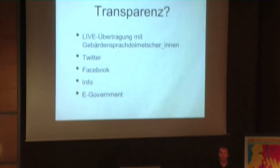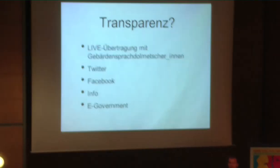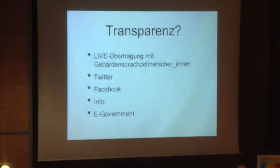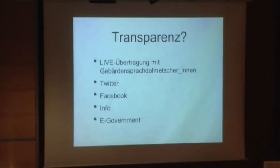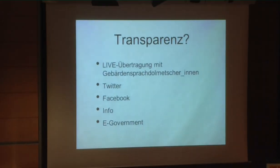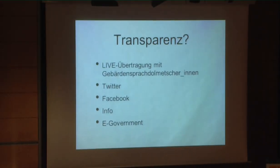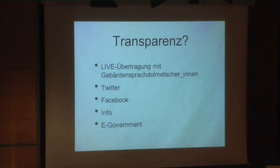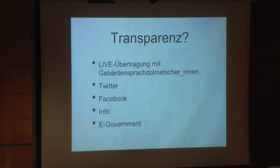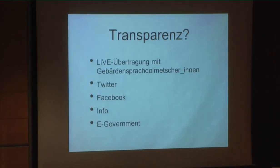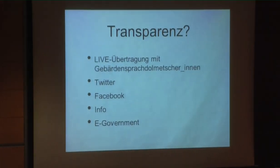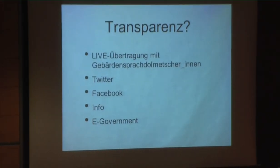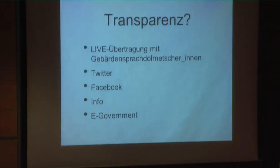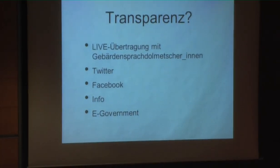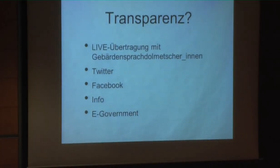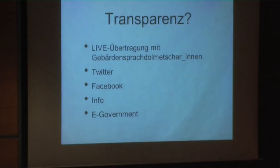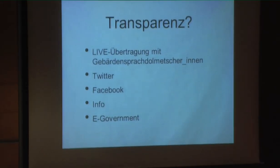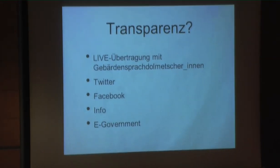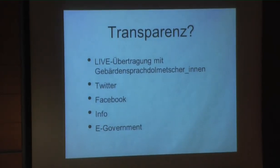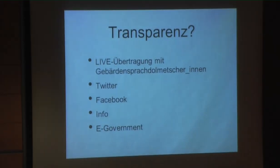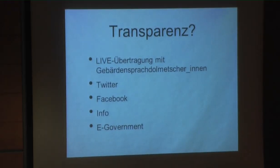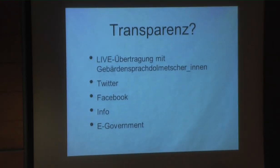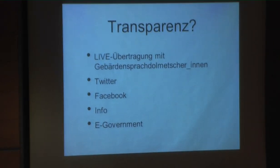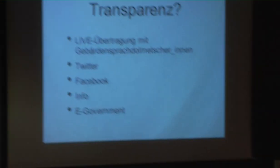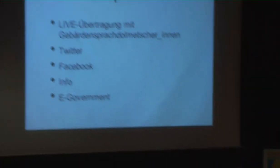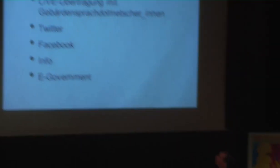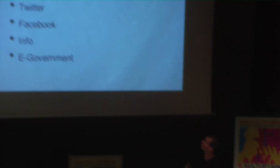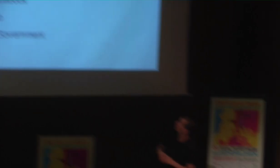natürlich der Lebezusammenhang auf weitere Aspekte.